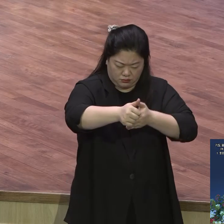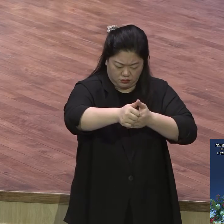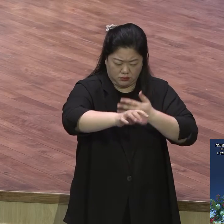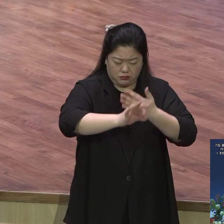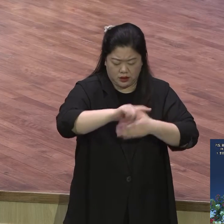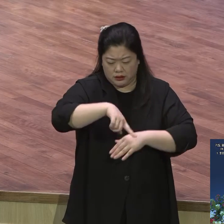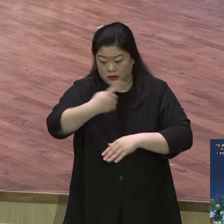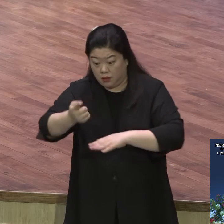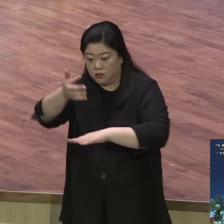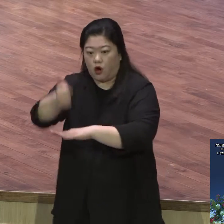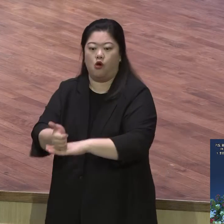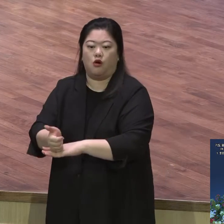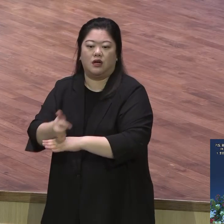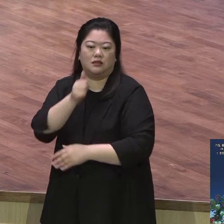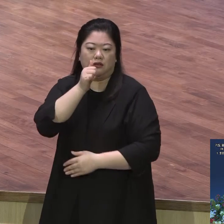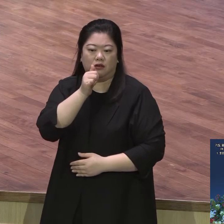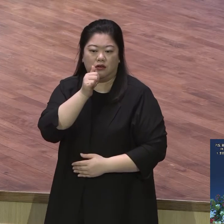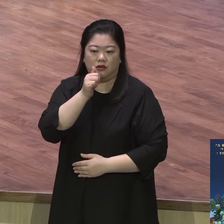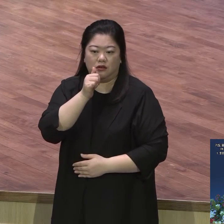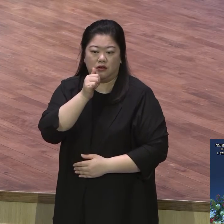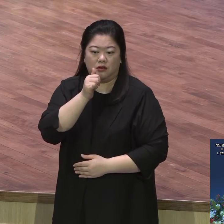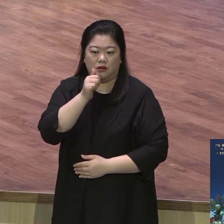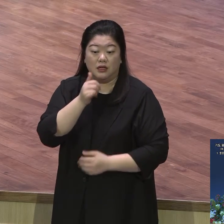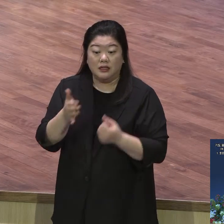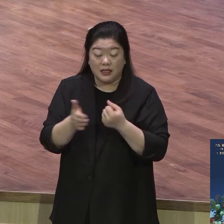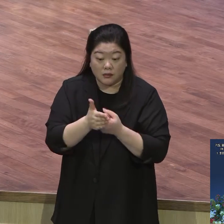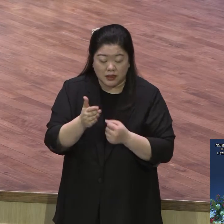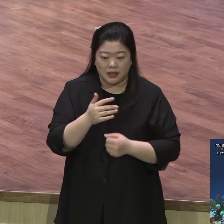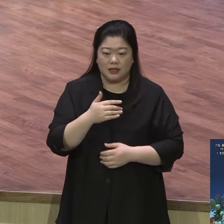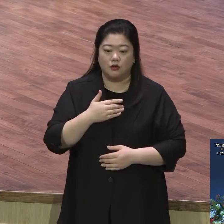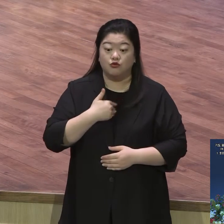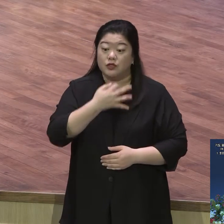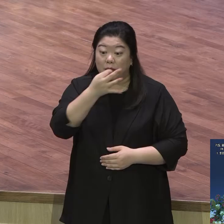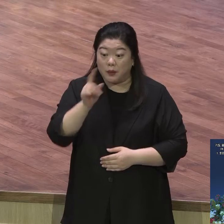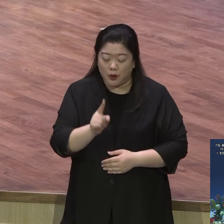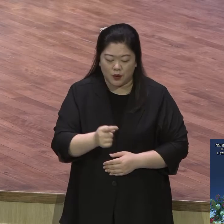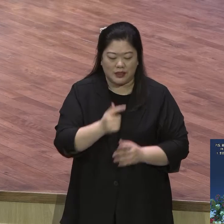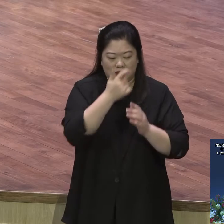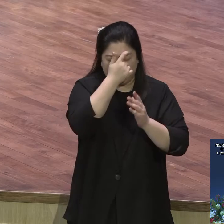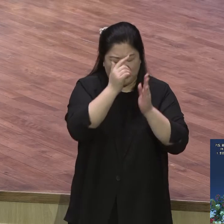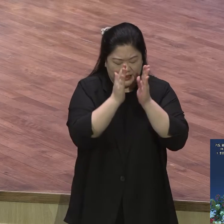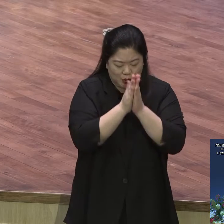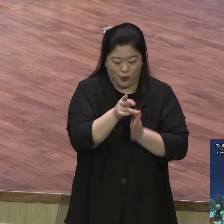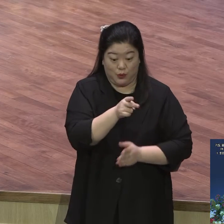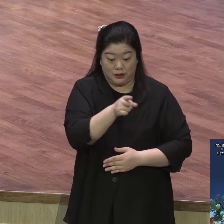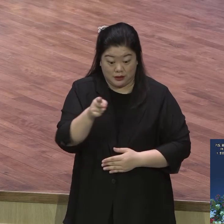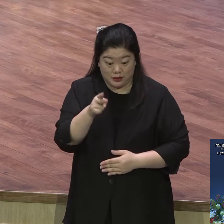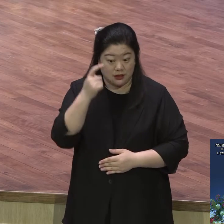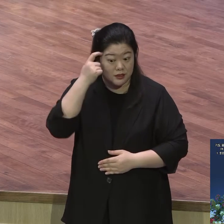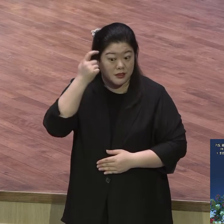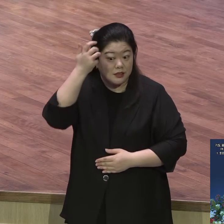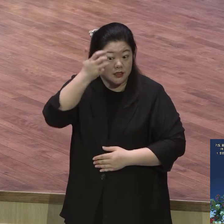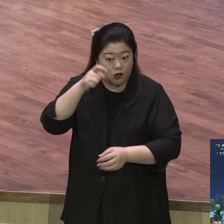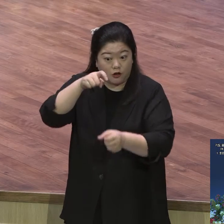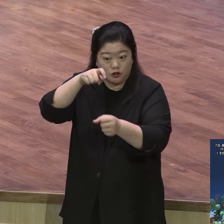그래서 기도는 뭐라 그래요 영적과학이다 영적과학 원인과 결과가 확실한